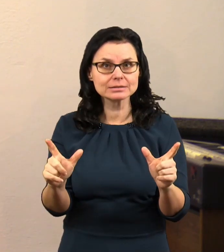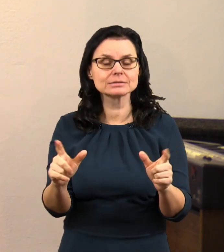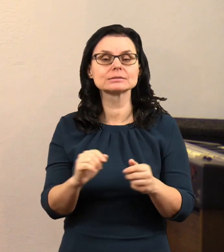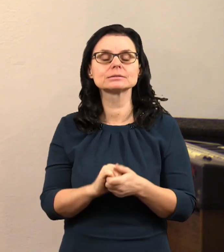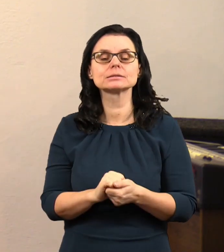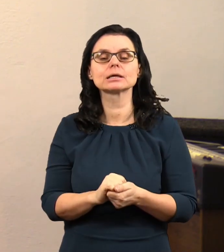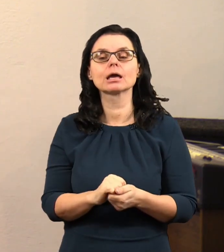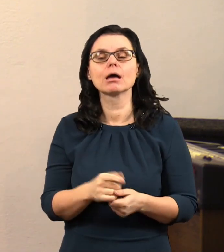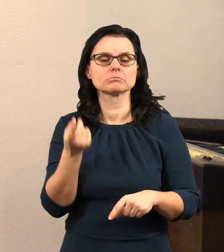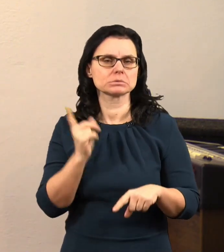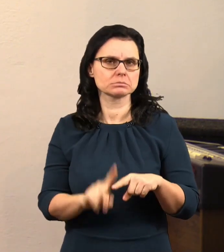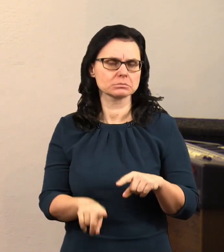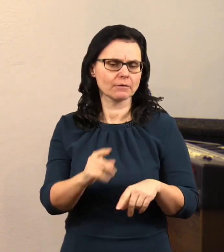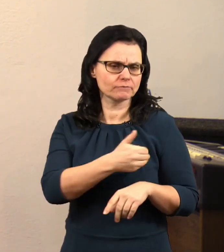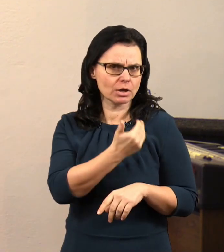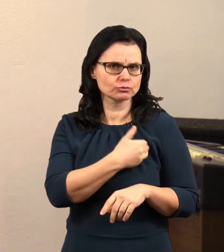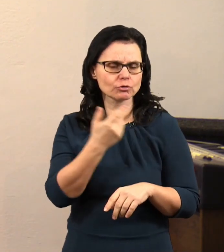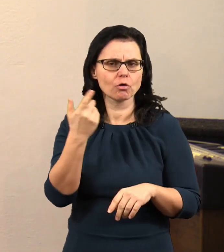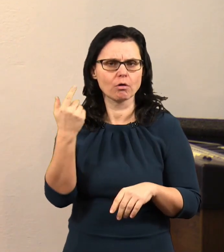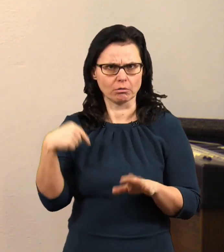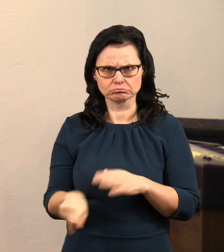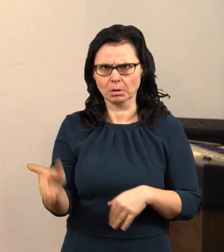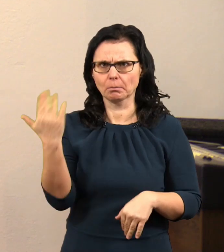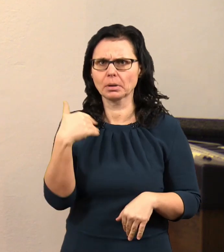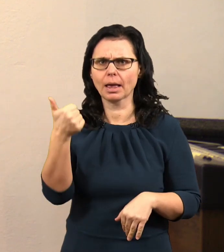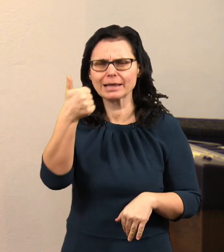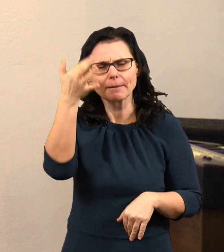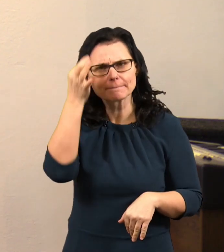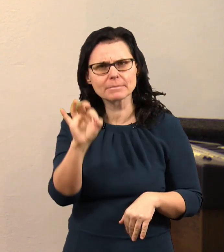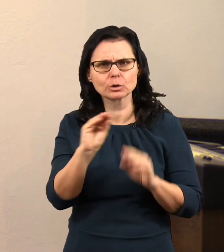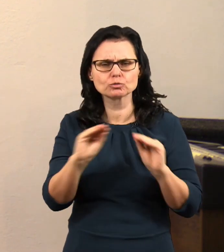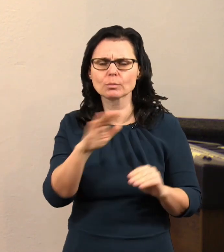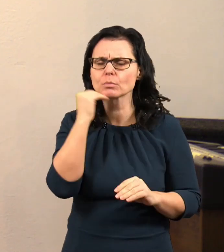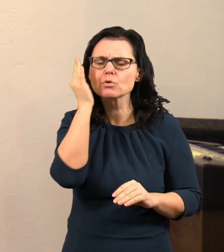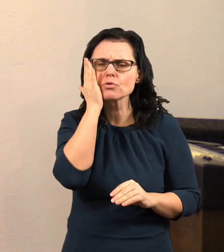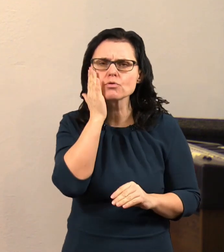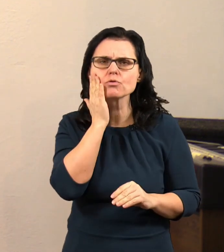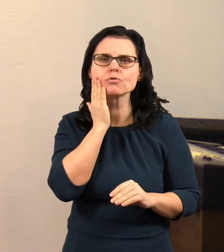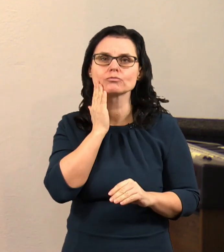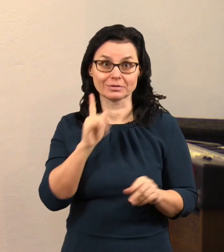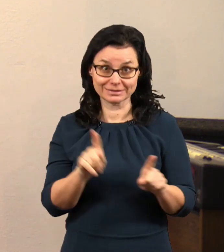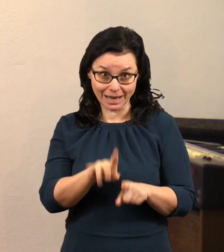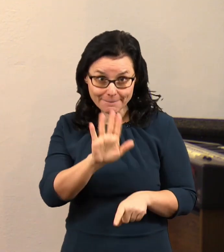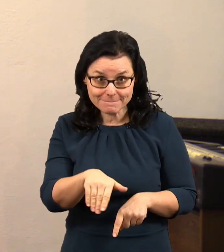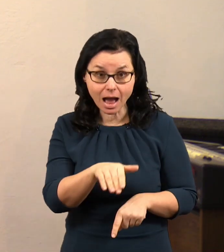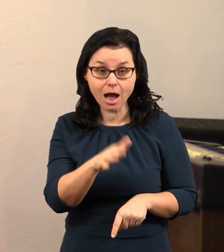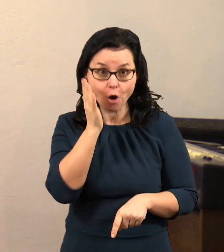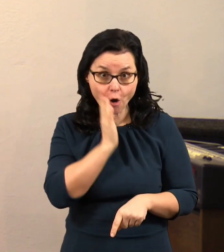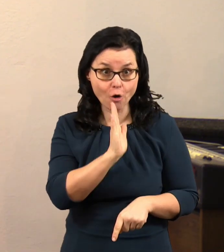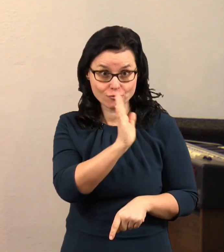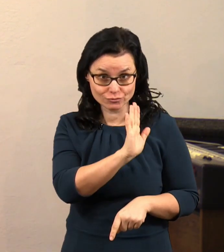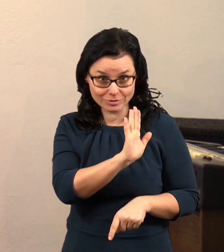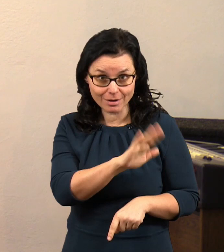ve naší škole takovou strašně hodnou paní učitelku a máte taky hodnou paní učitelku ve